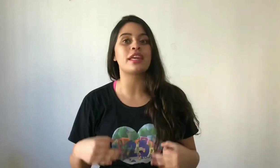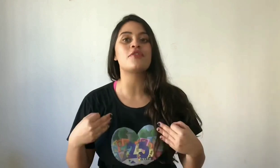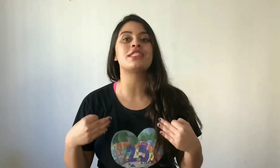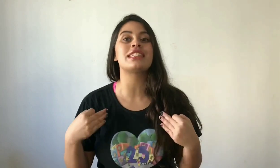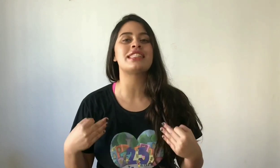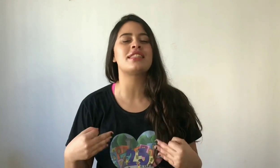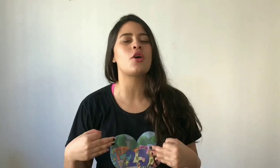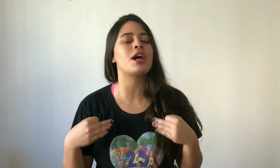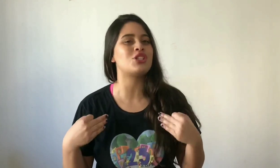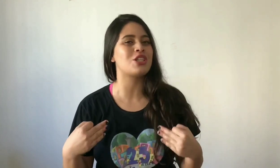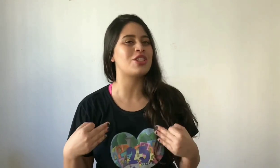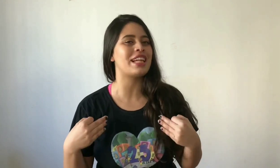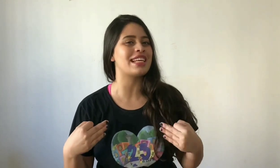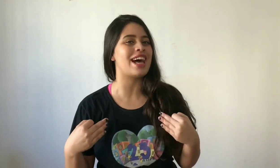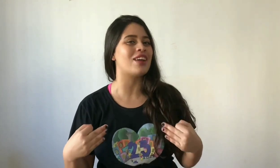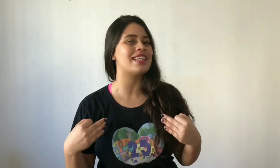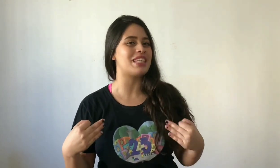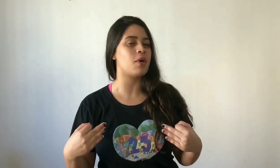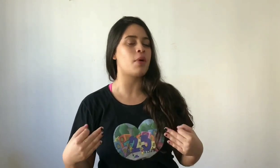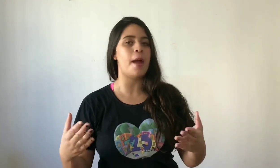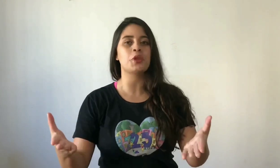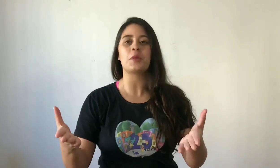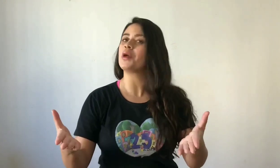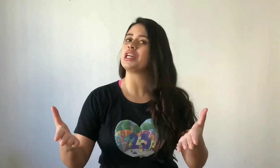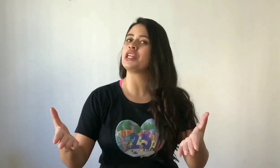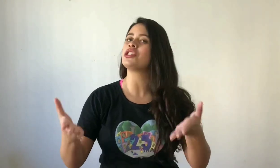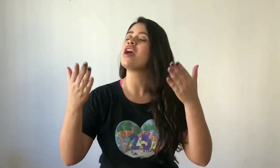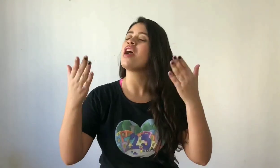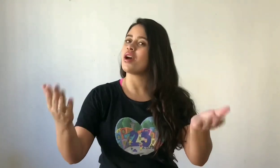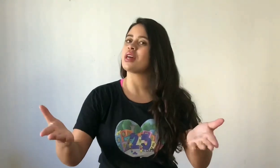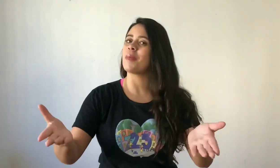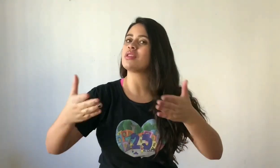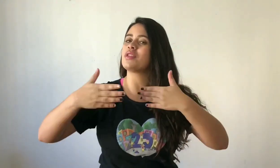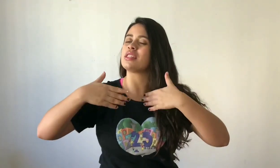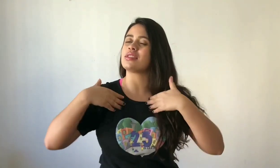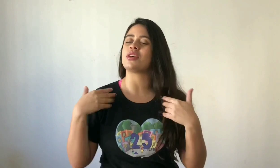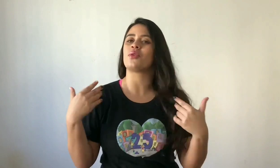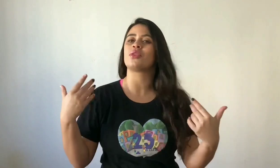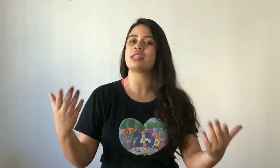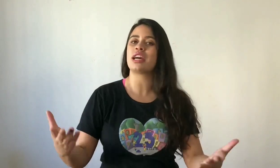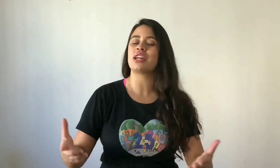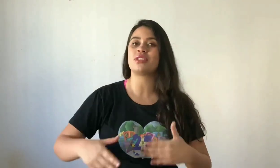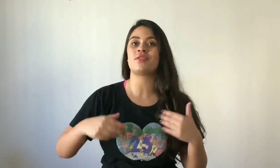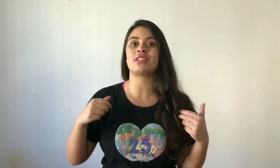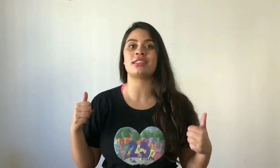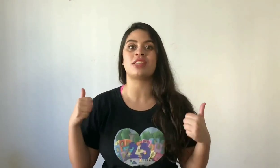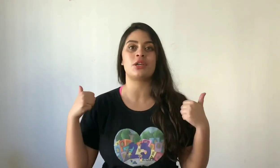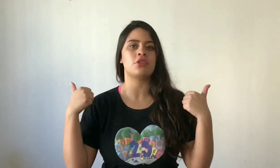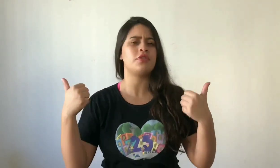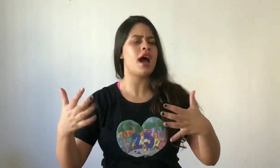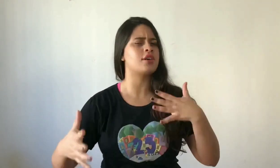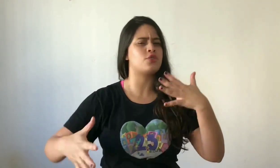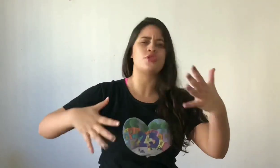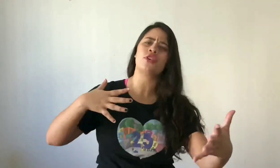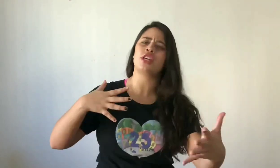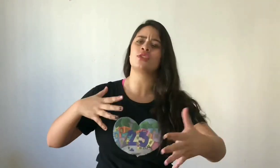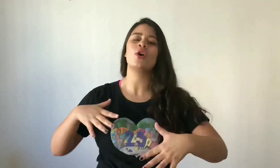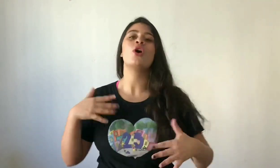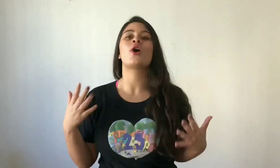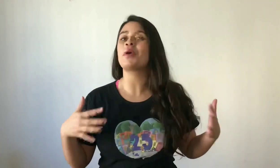que vocês estão achando das aulas, tá bom? É muito importante eu saber se vocês estão gostando, se vocês estão achando fácil, difícil, como